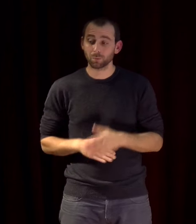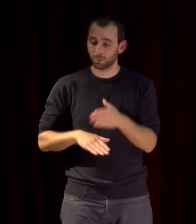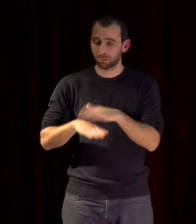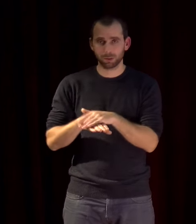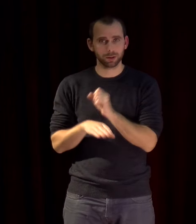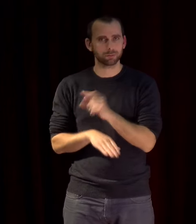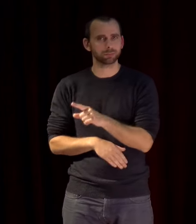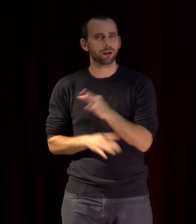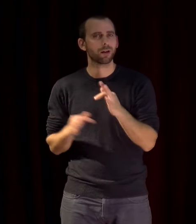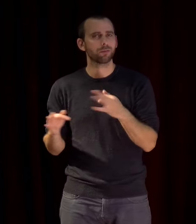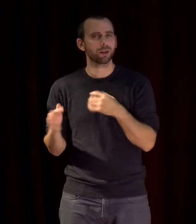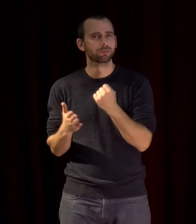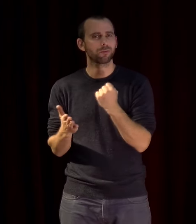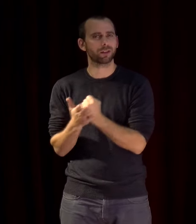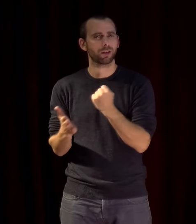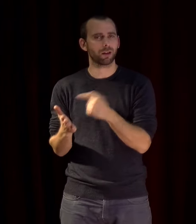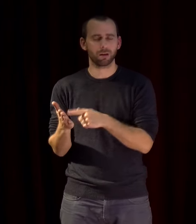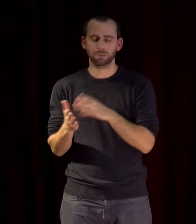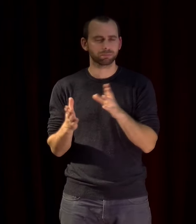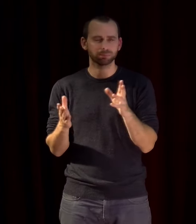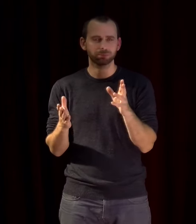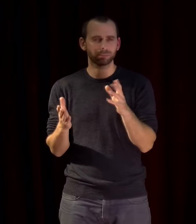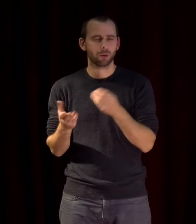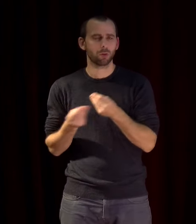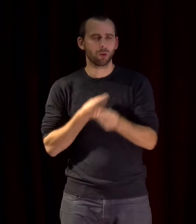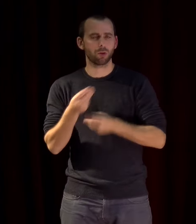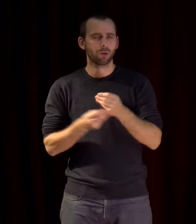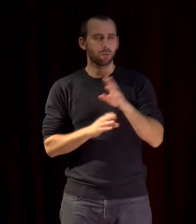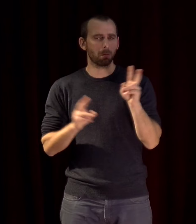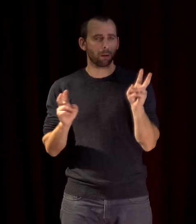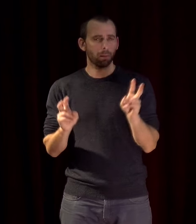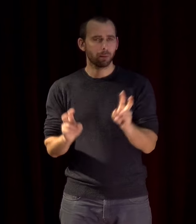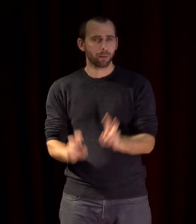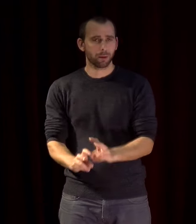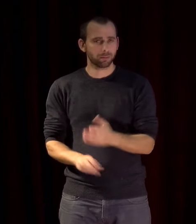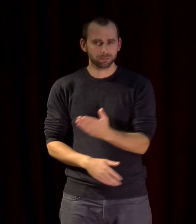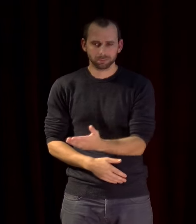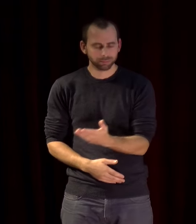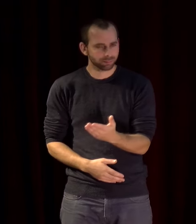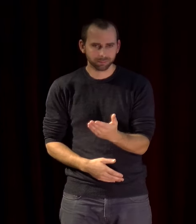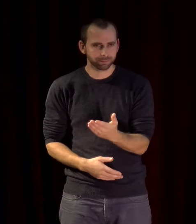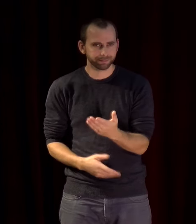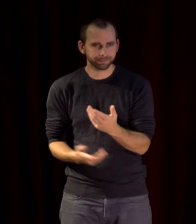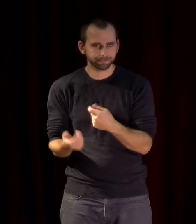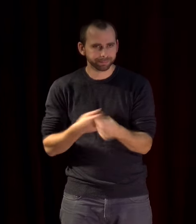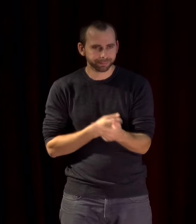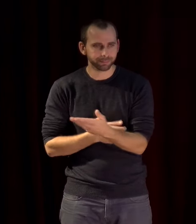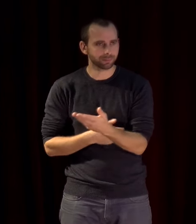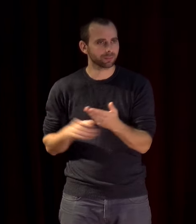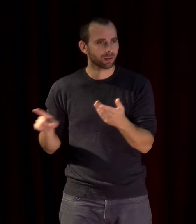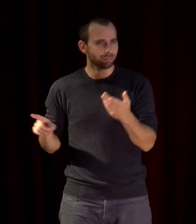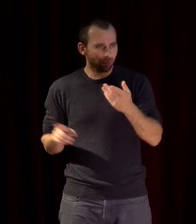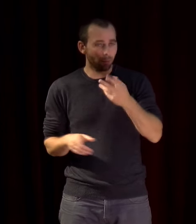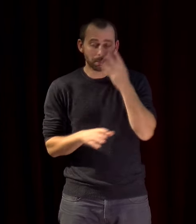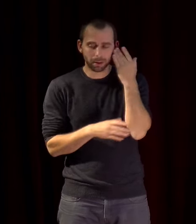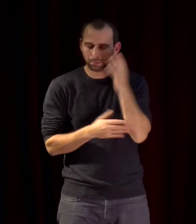pas une fatalité en Méditerranée elle est même contre-productive une approche favorisant la fluidité